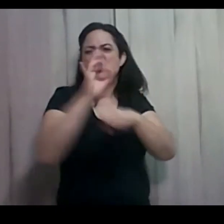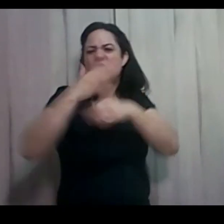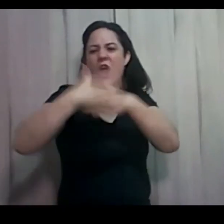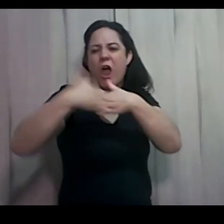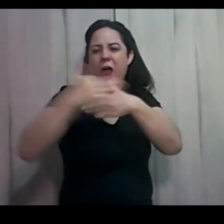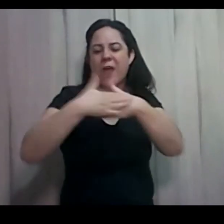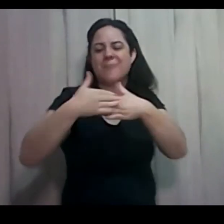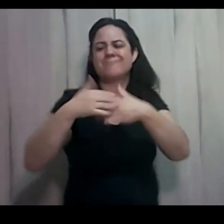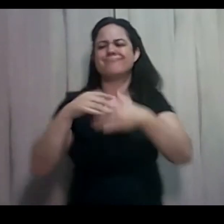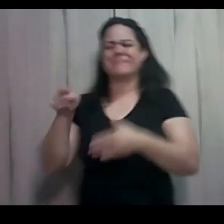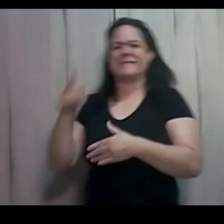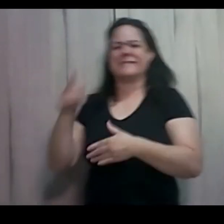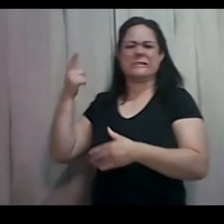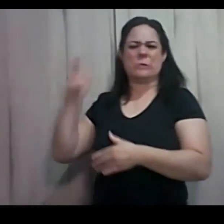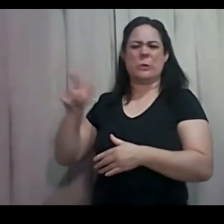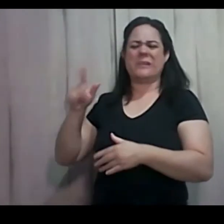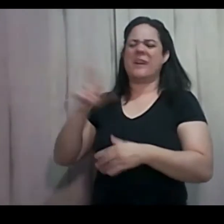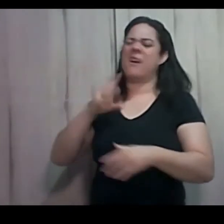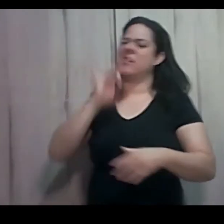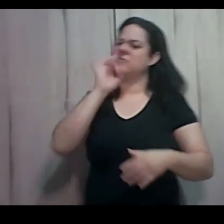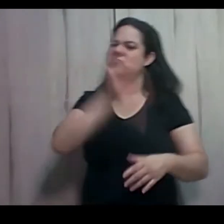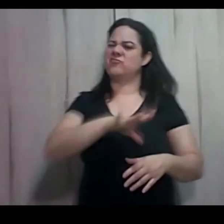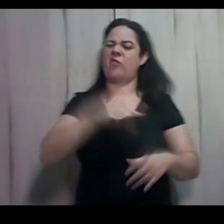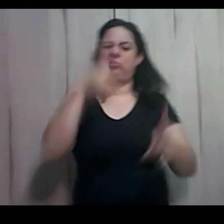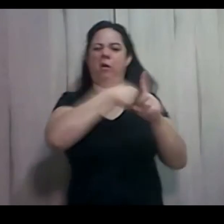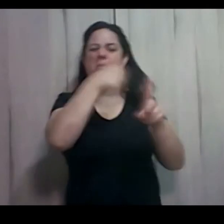é só pancada. Como é que fala pancada aí, Daniel?